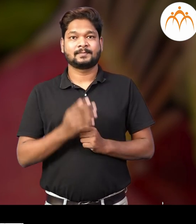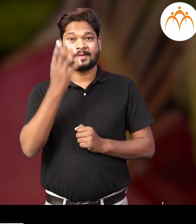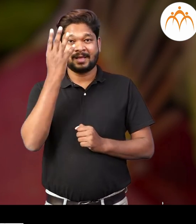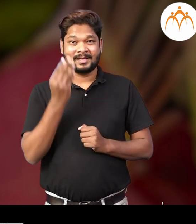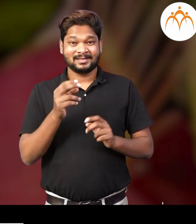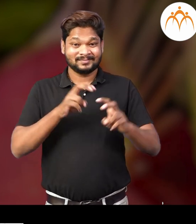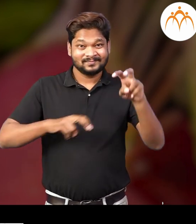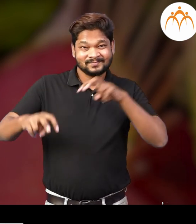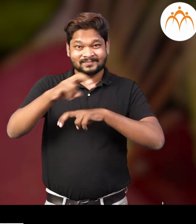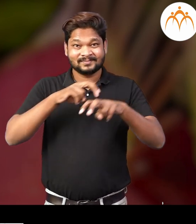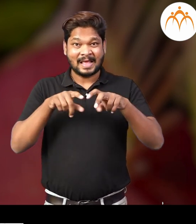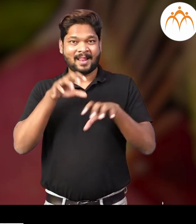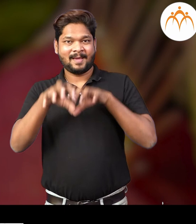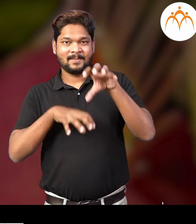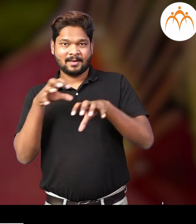निशाचर